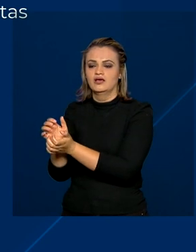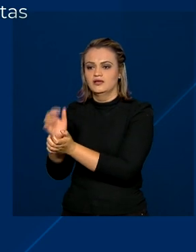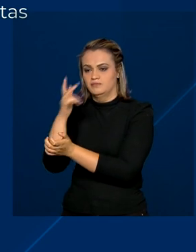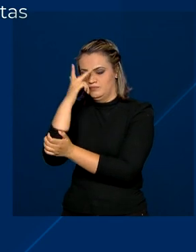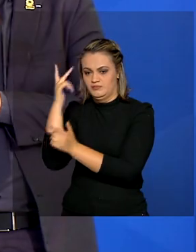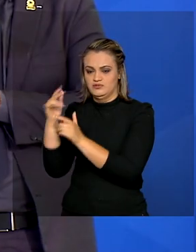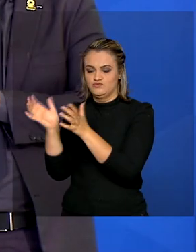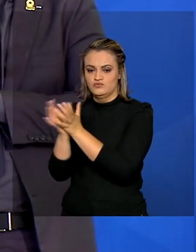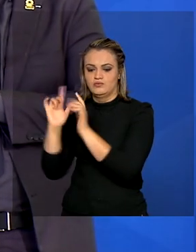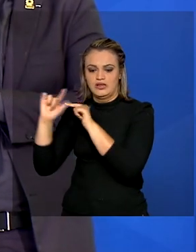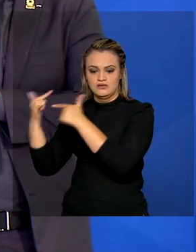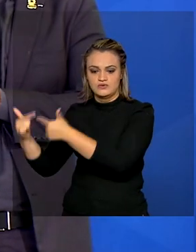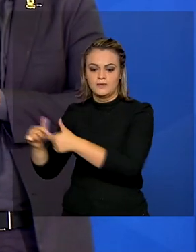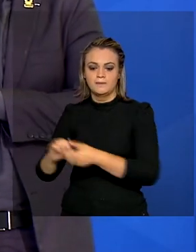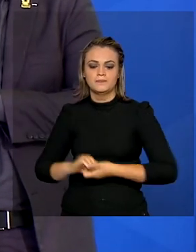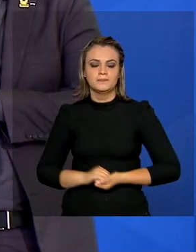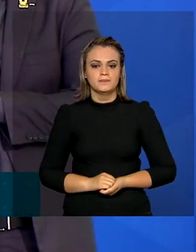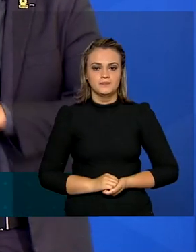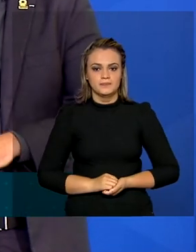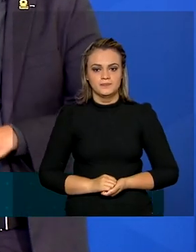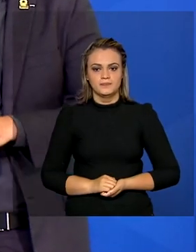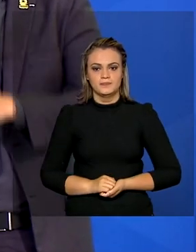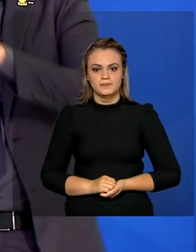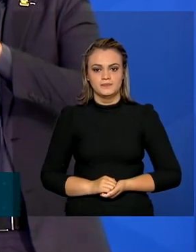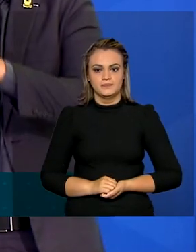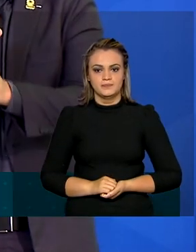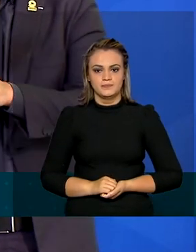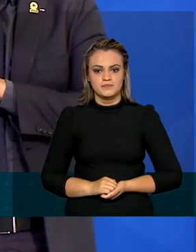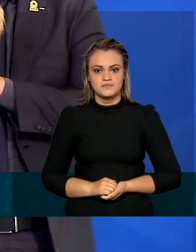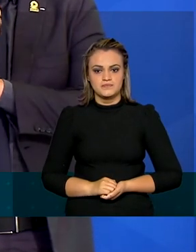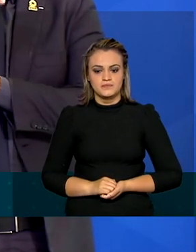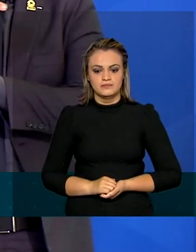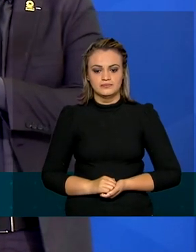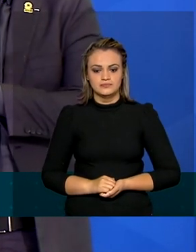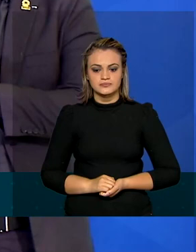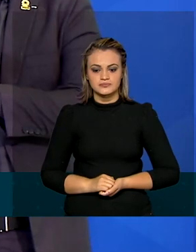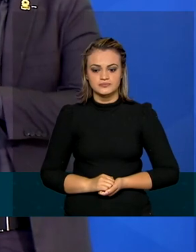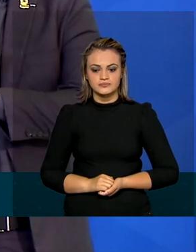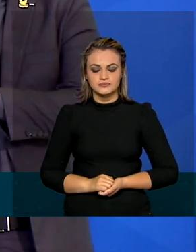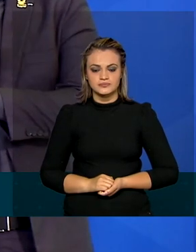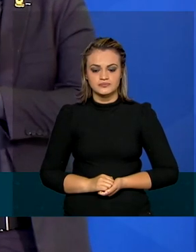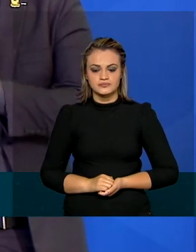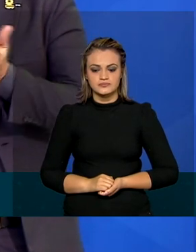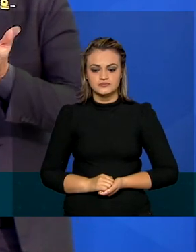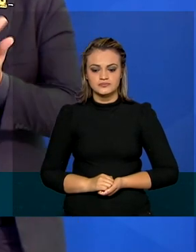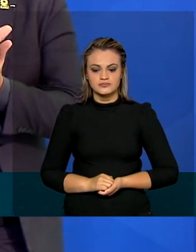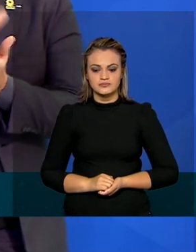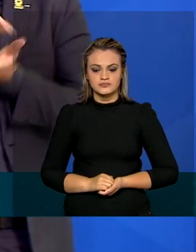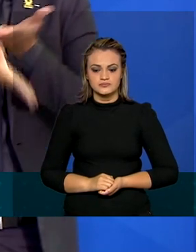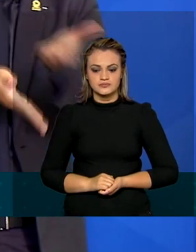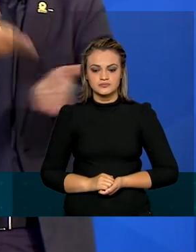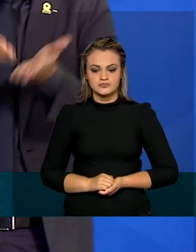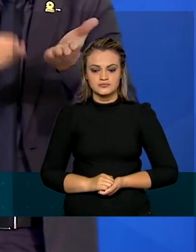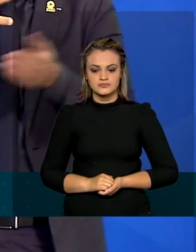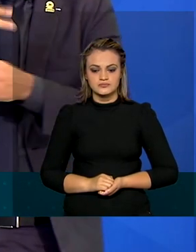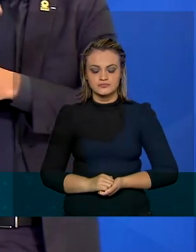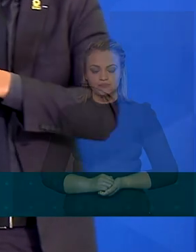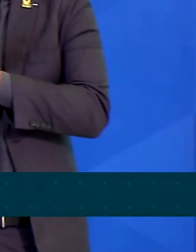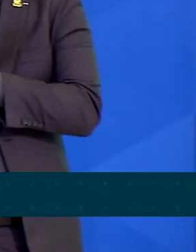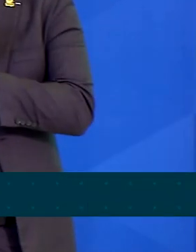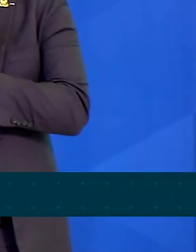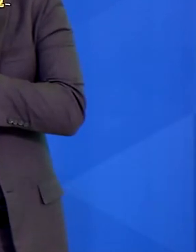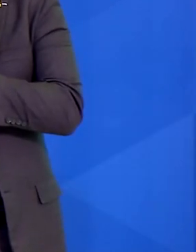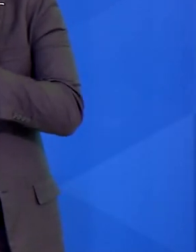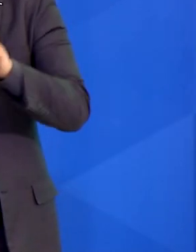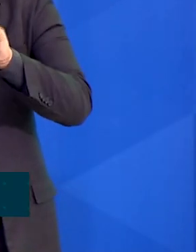tradicionais. Este valor contabiliza quase 7 bilhões de reais que a atenção primária do Brasil recebeu desde o início